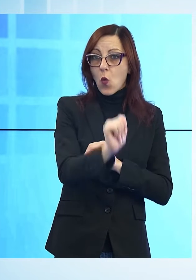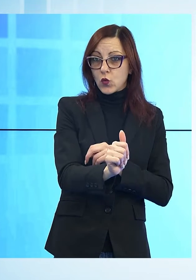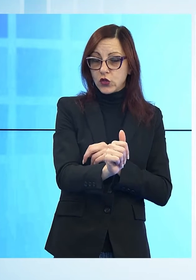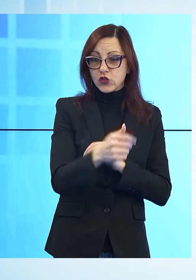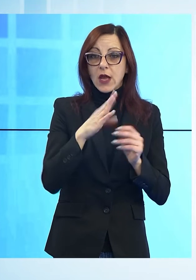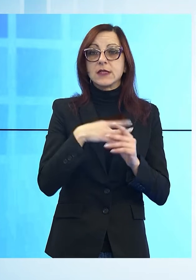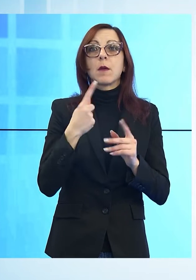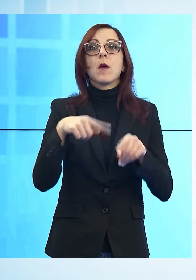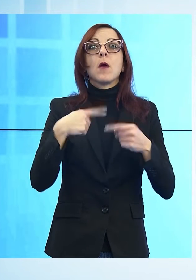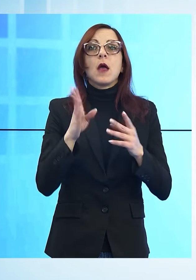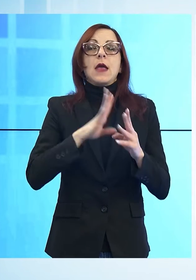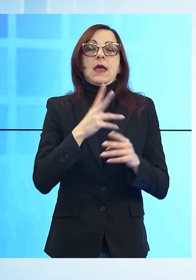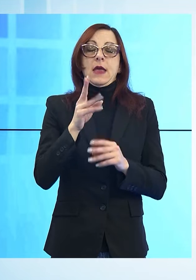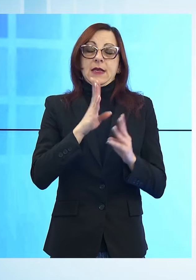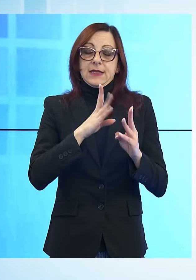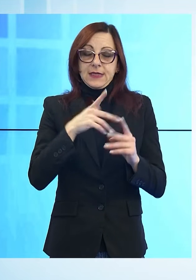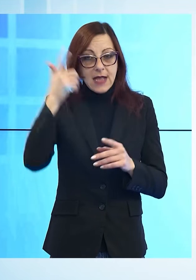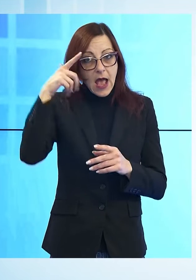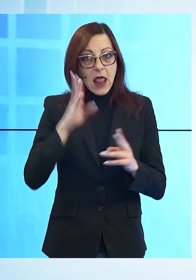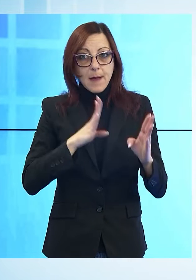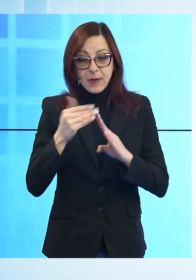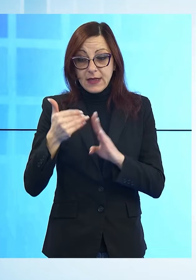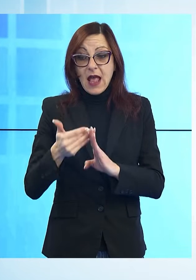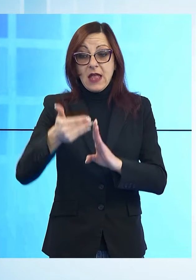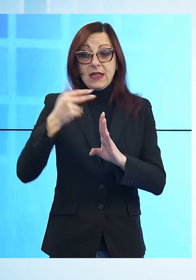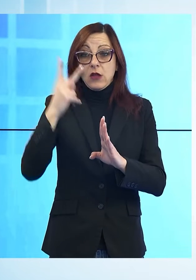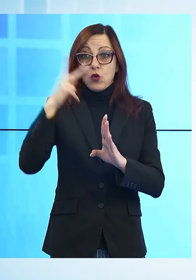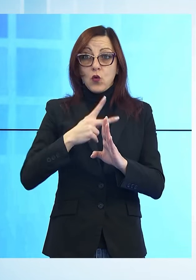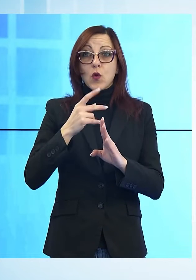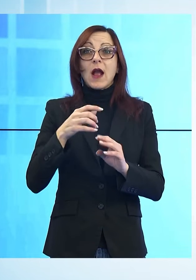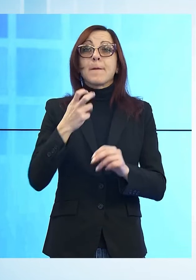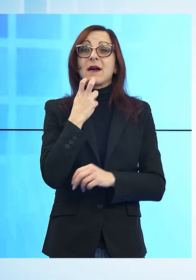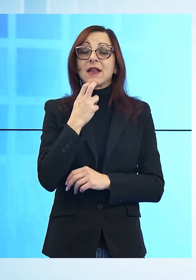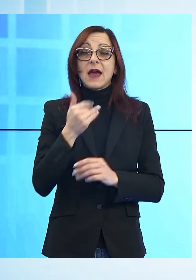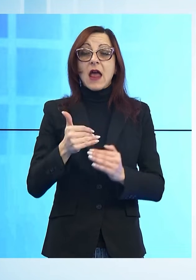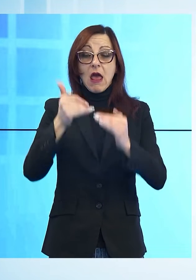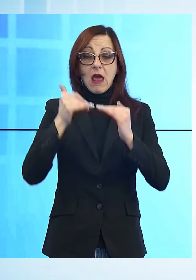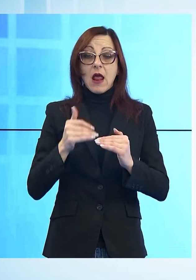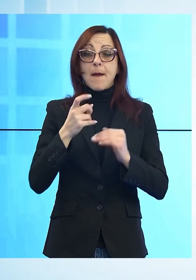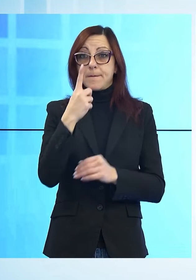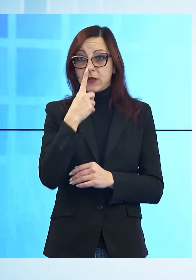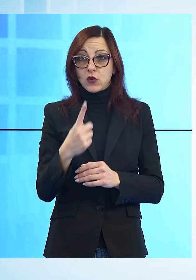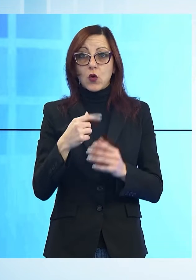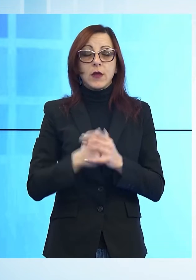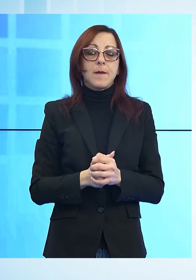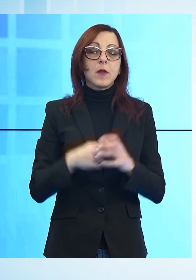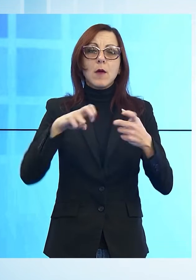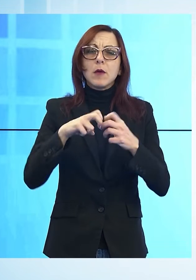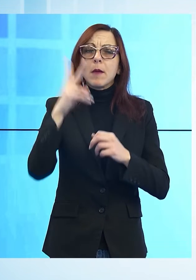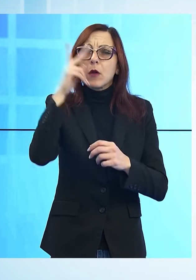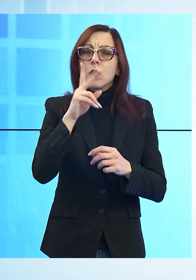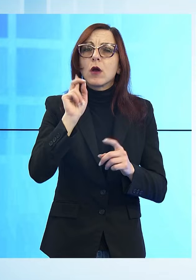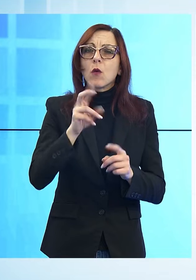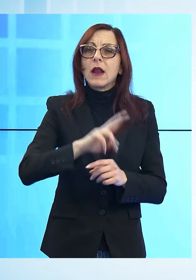e Pisa. Dietro di noi ci sono solo Massa Carrara e Pistoia. A tirar giù in classifica Lucca è in particolare un triste